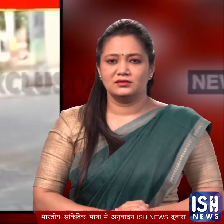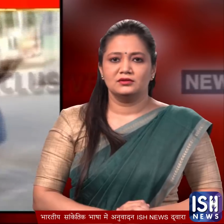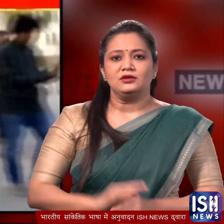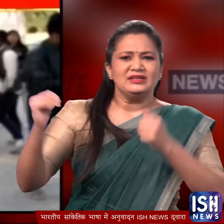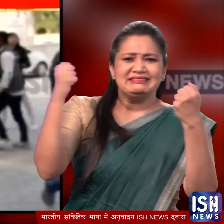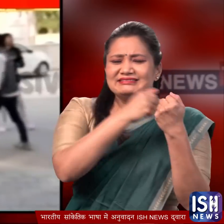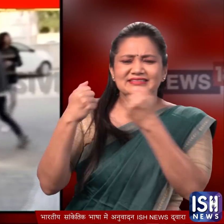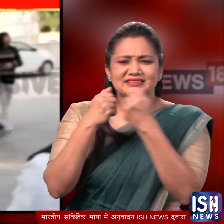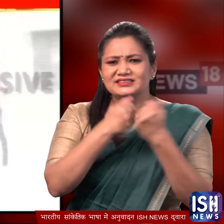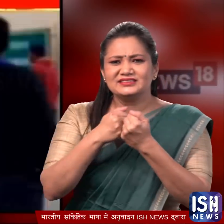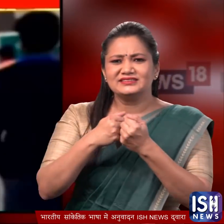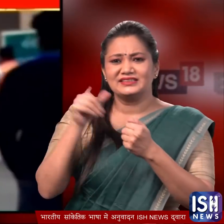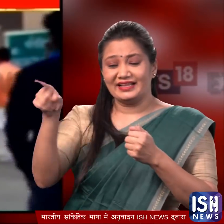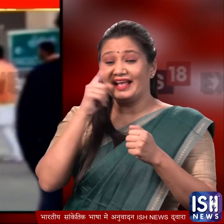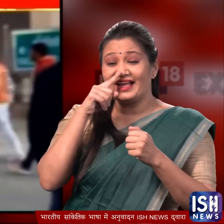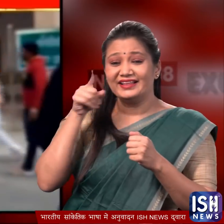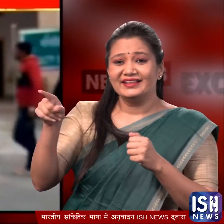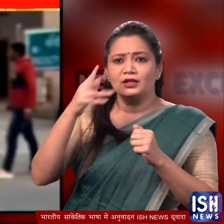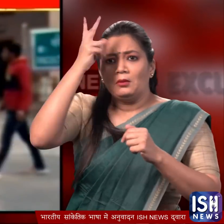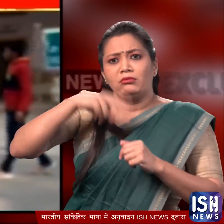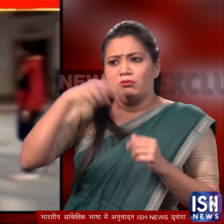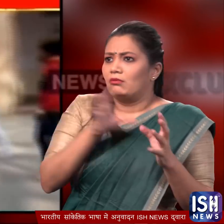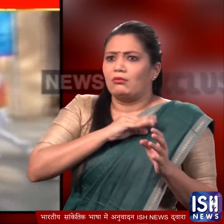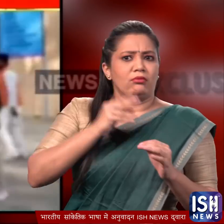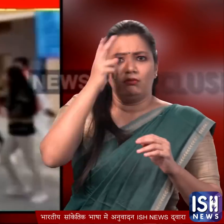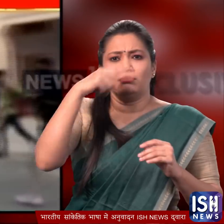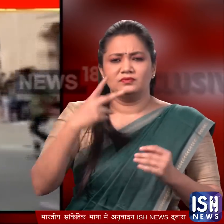इस मारपीट को देखकर वहां मौझूद लड़के की दोस्त डर कर रोने लगी